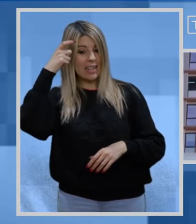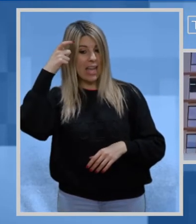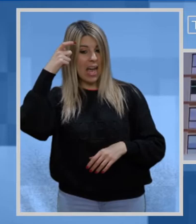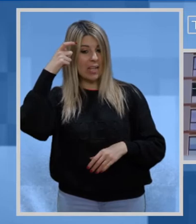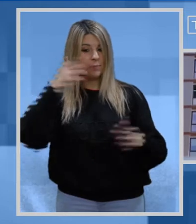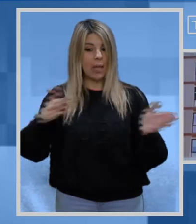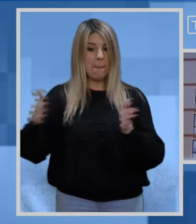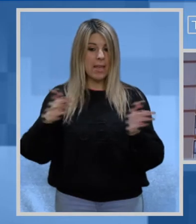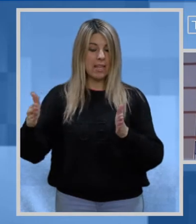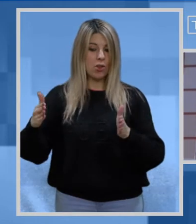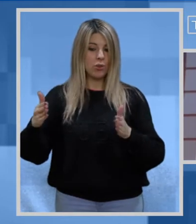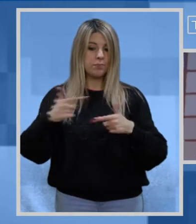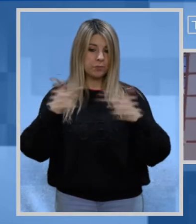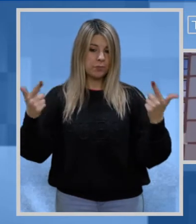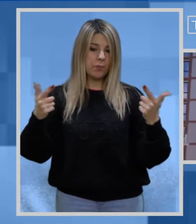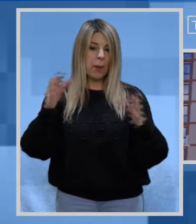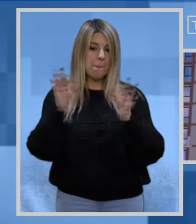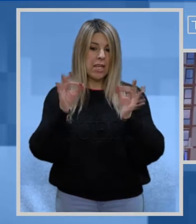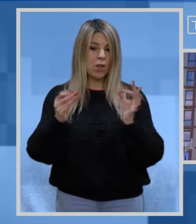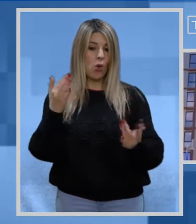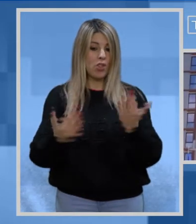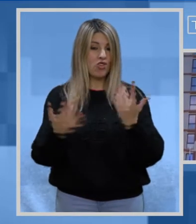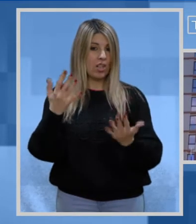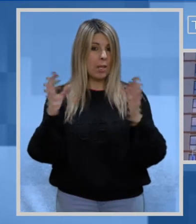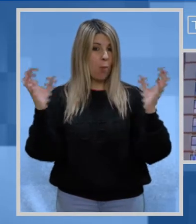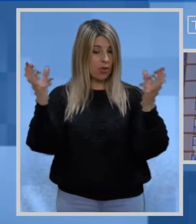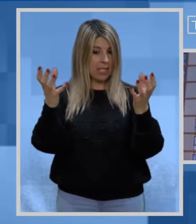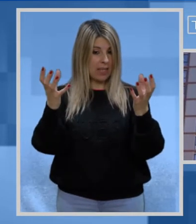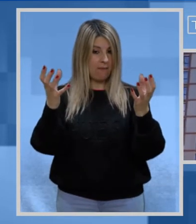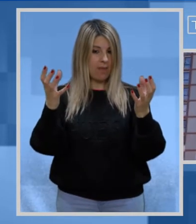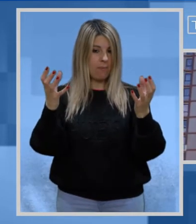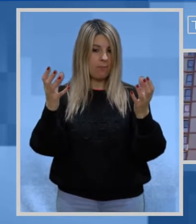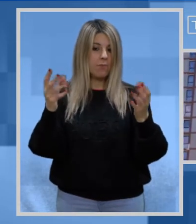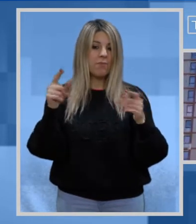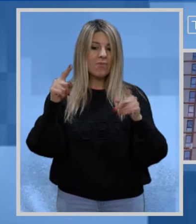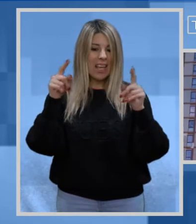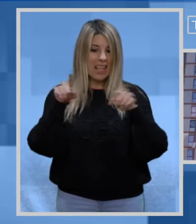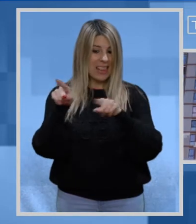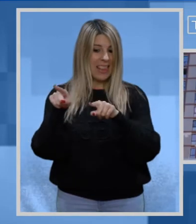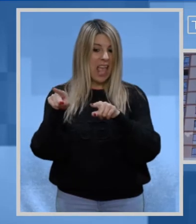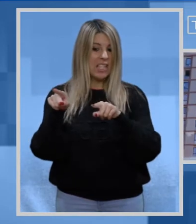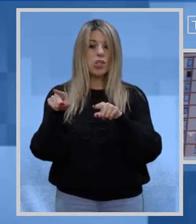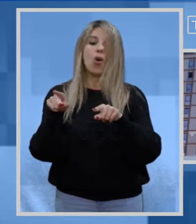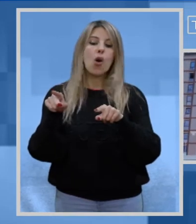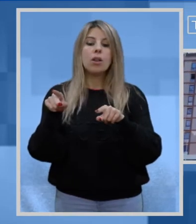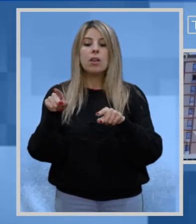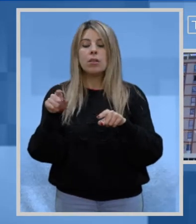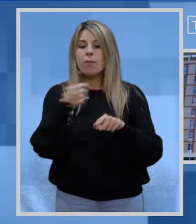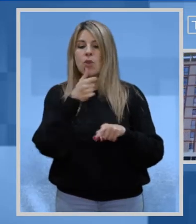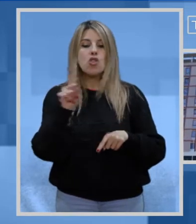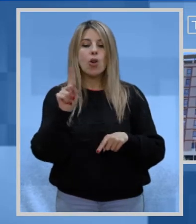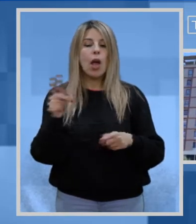nel periodo di elevato pericolo di incendi boschivi Il testo, comunque,